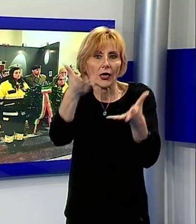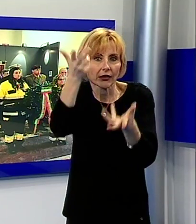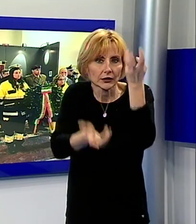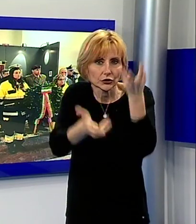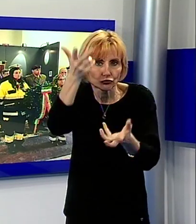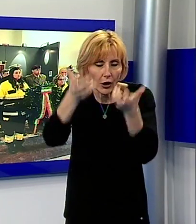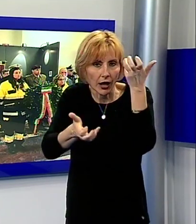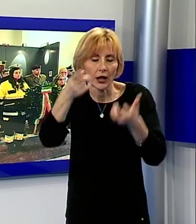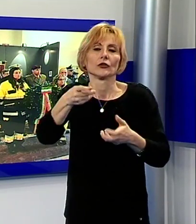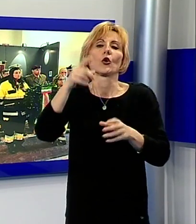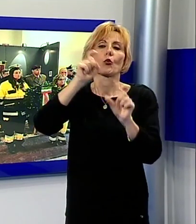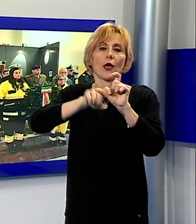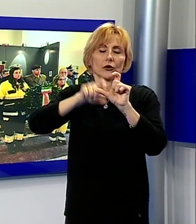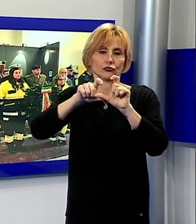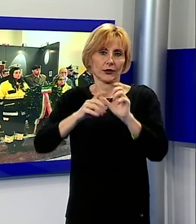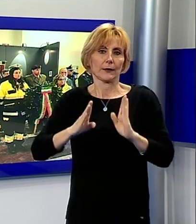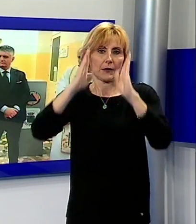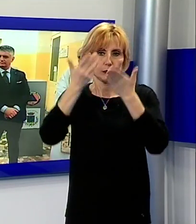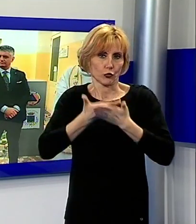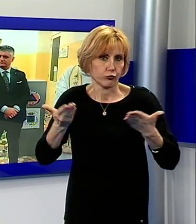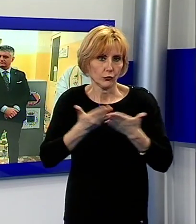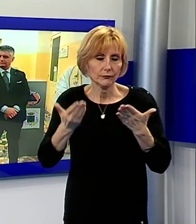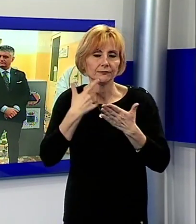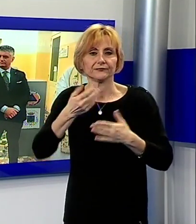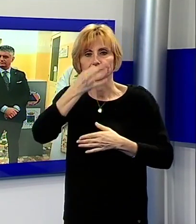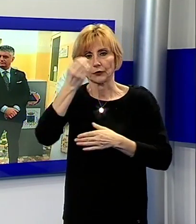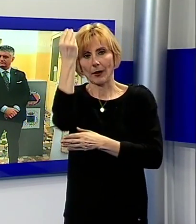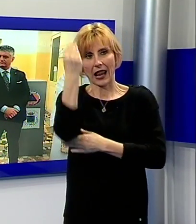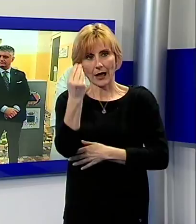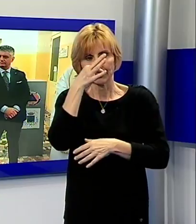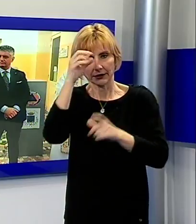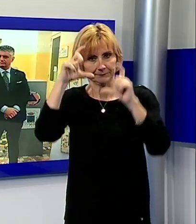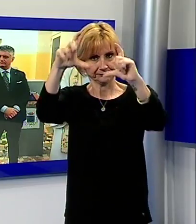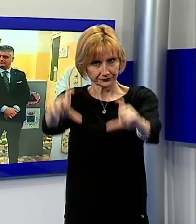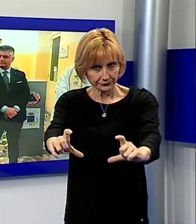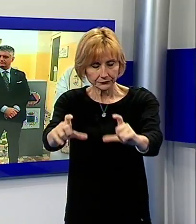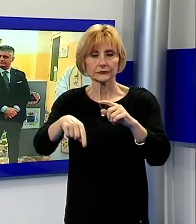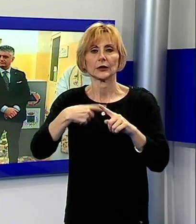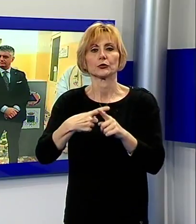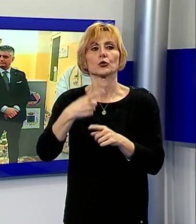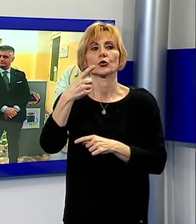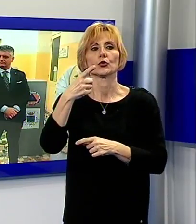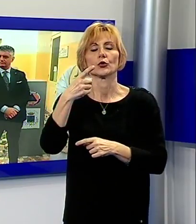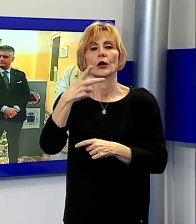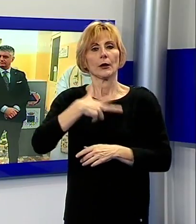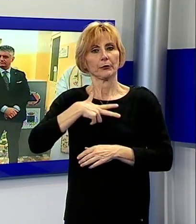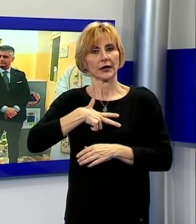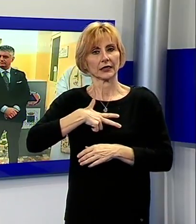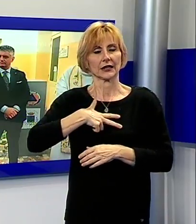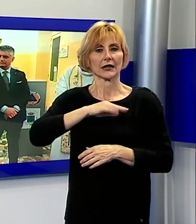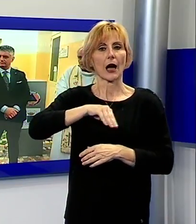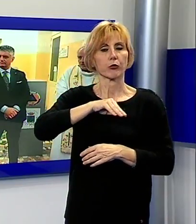del Palazzo Civico di Querceta, con la deposizione di una corona di allora alla lapide intitolata dei due piloti e la benedizione impartita da Don Giuseppe